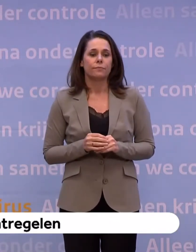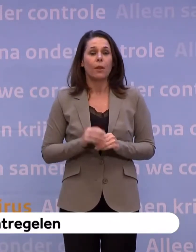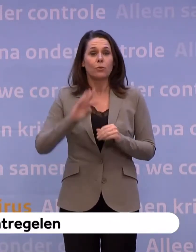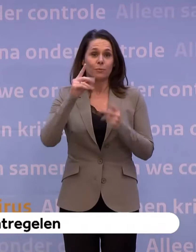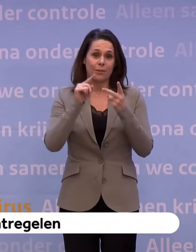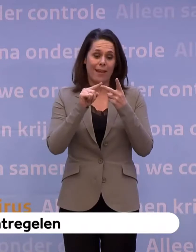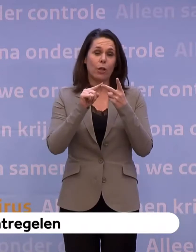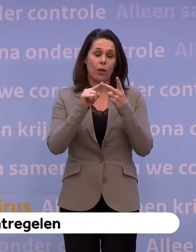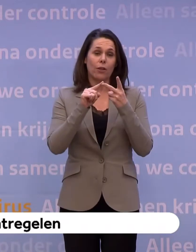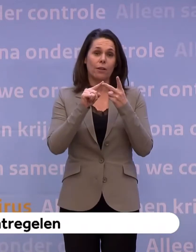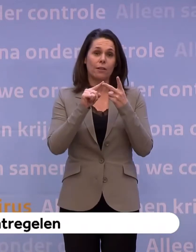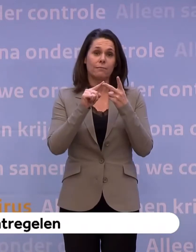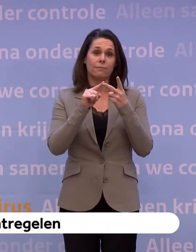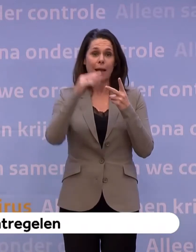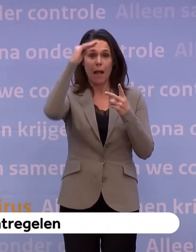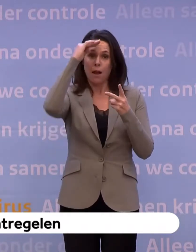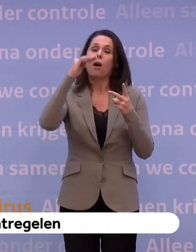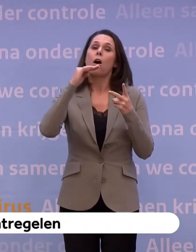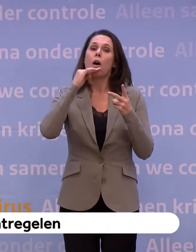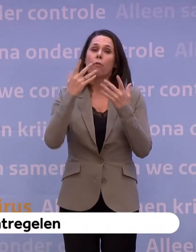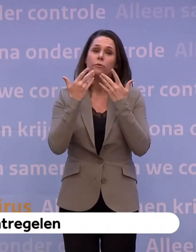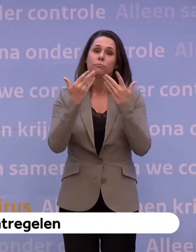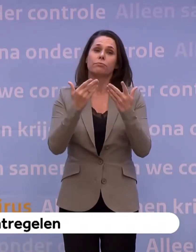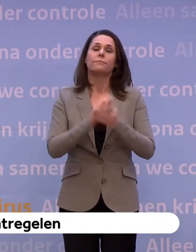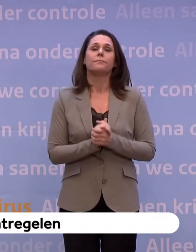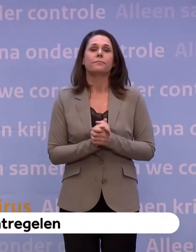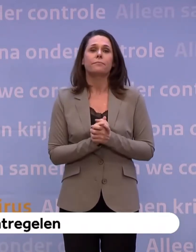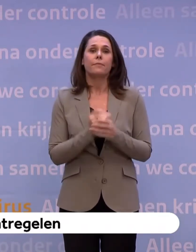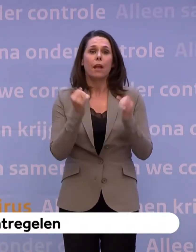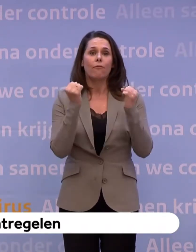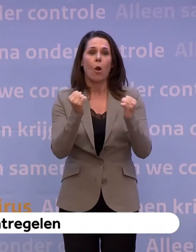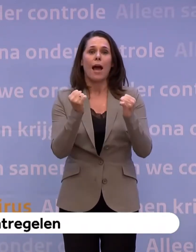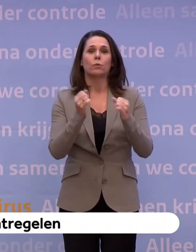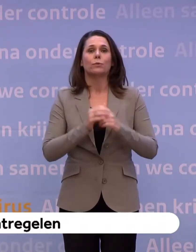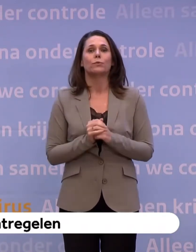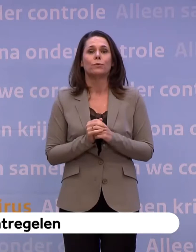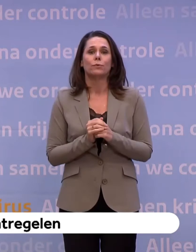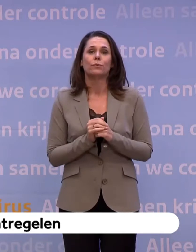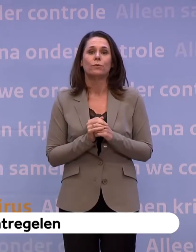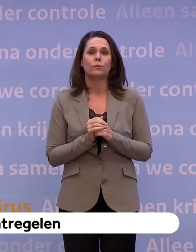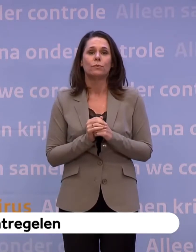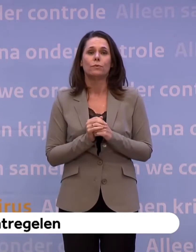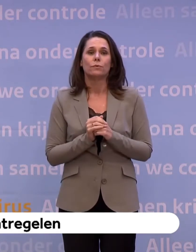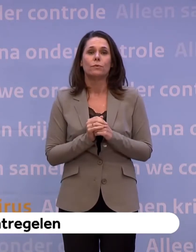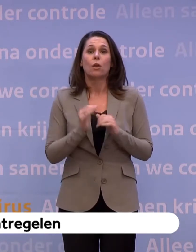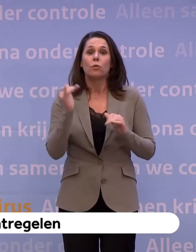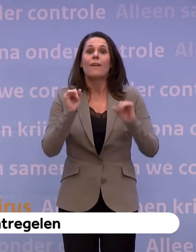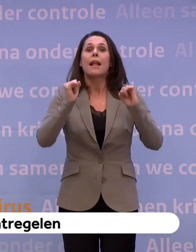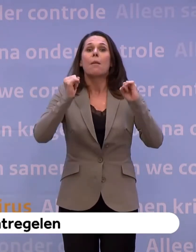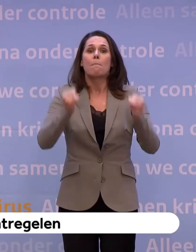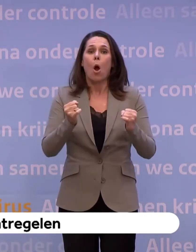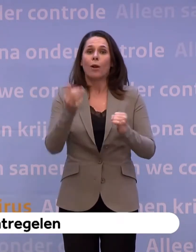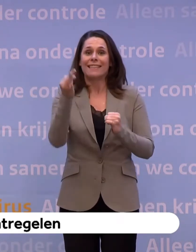aan mijn tweede punt en mijn hoofdboodschap vanavond. Hou vol en blijf zoveel mogelijk thuis.